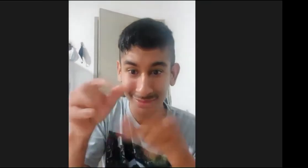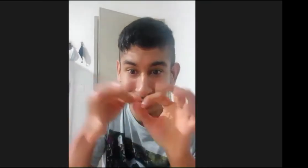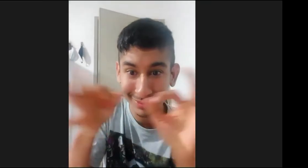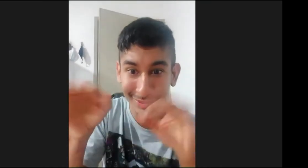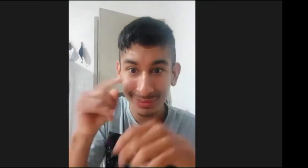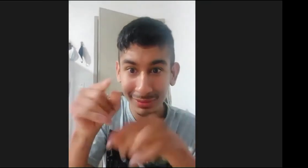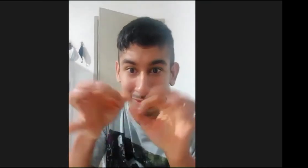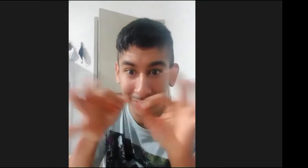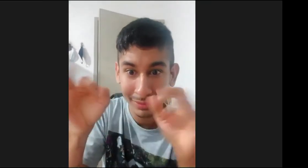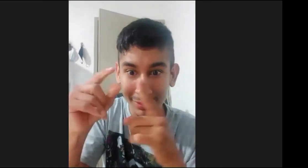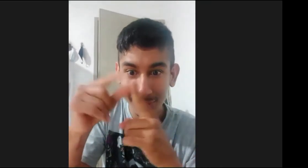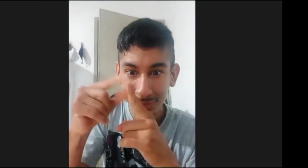pero si vas a hablar al micrófono de zoom